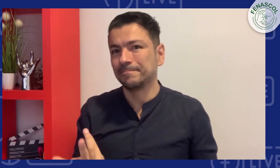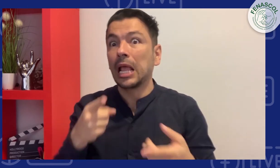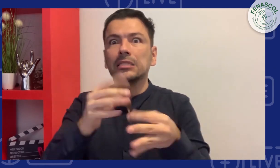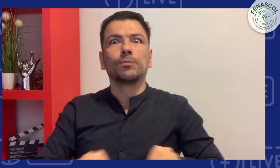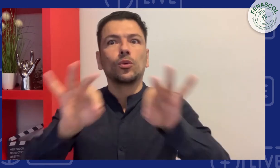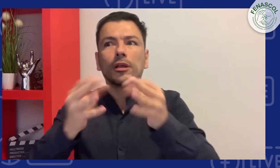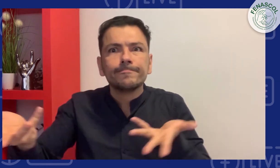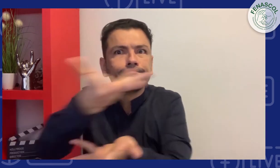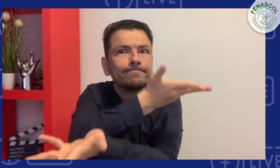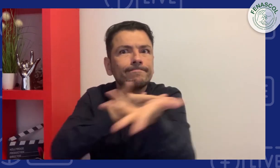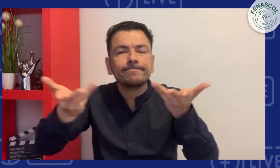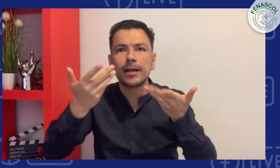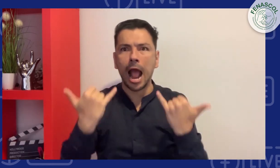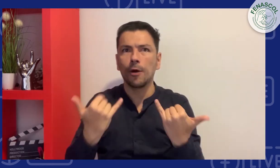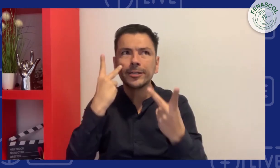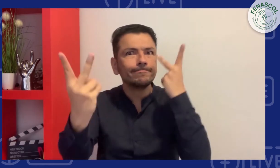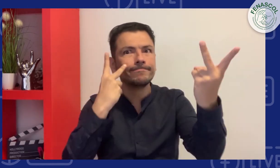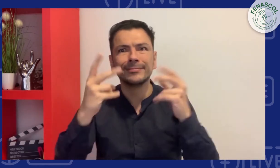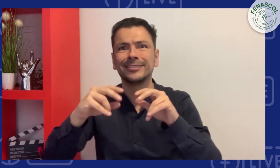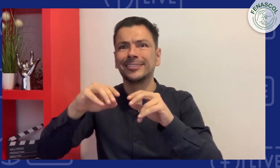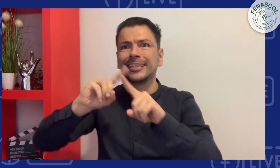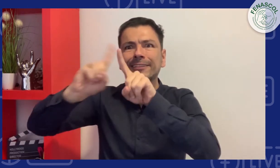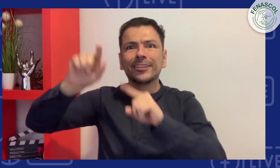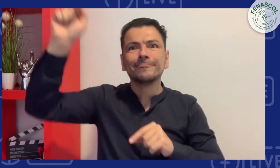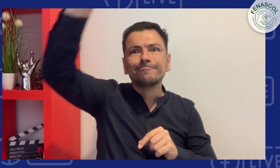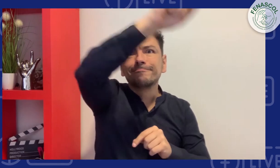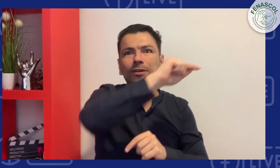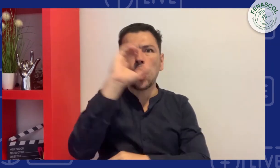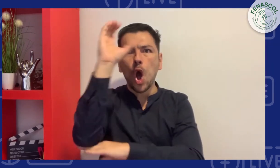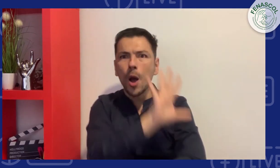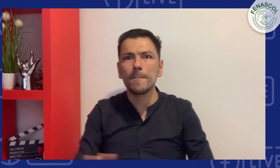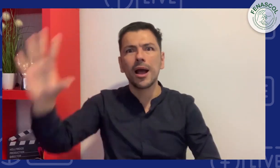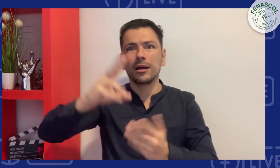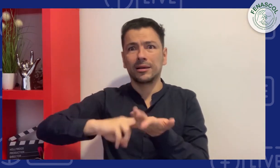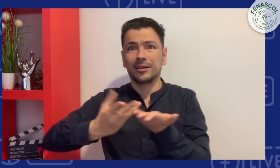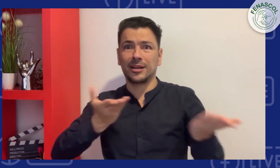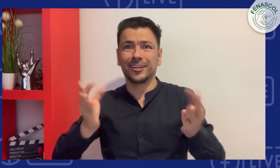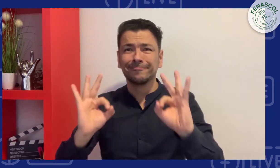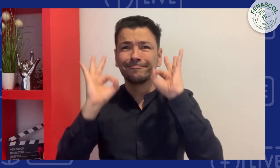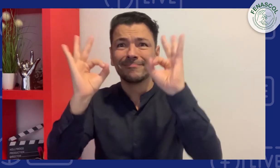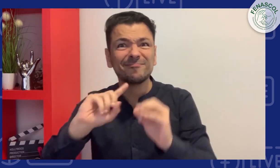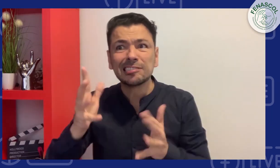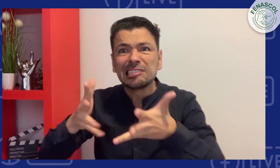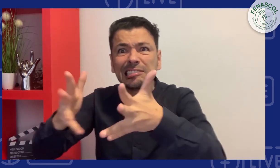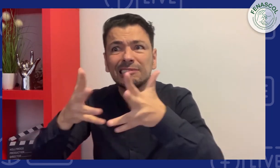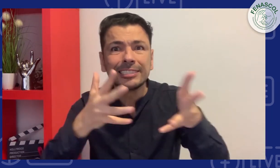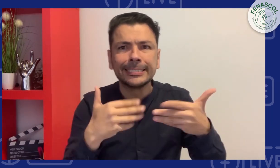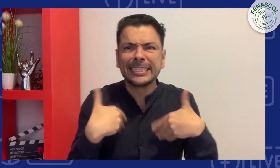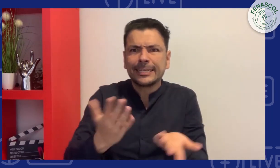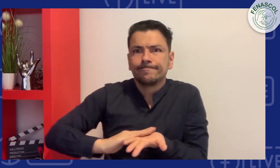importante que las personas sordas estén incluidas en estos procesos para ser evaluadas también. La situación que se ve en todo el país es